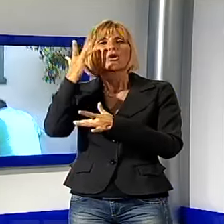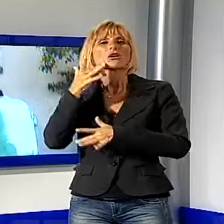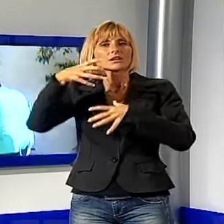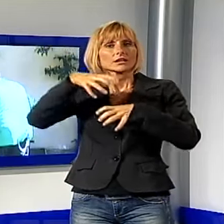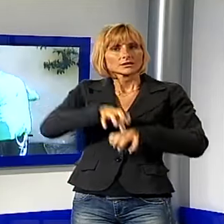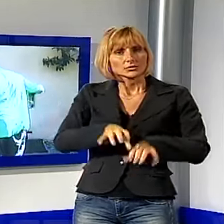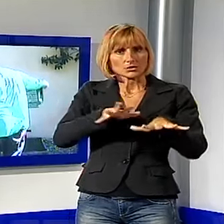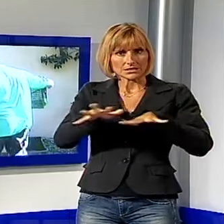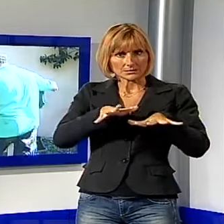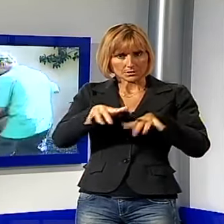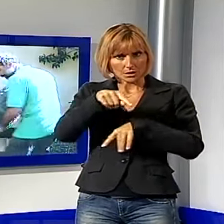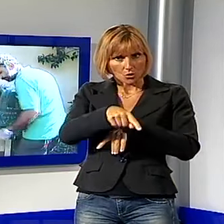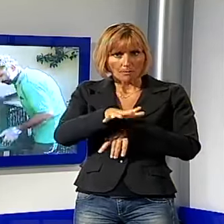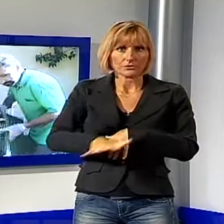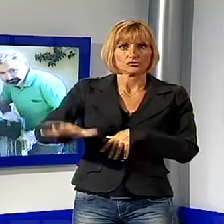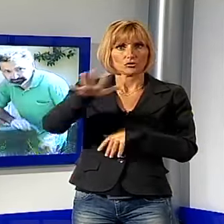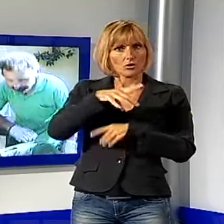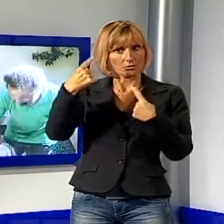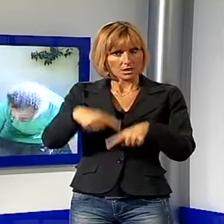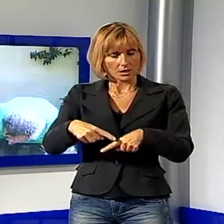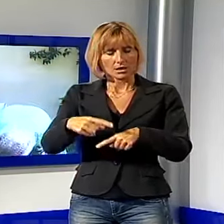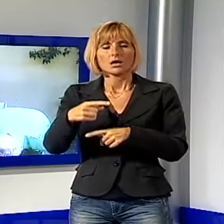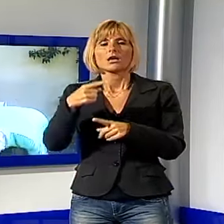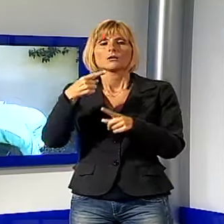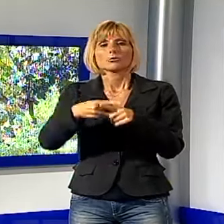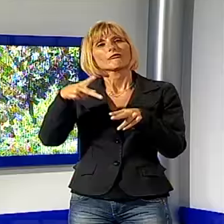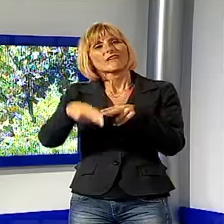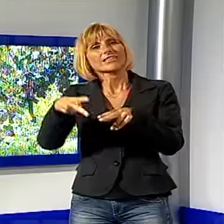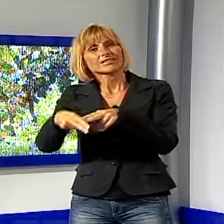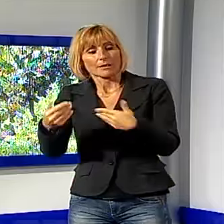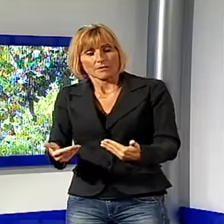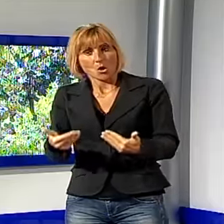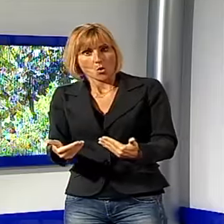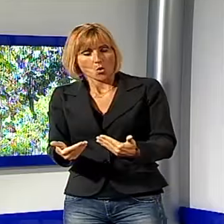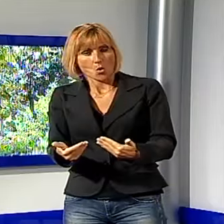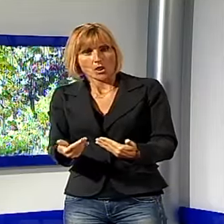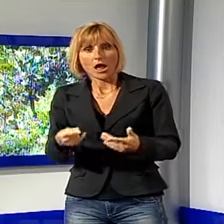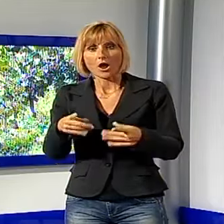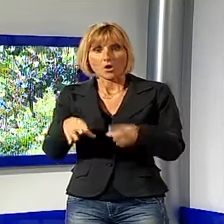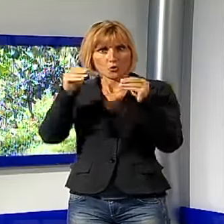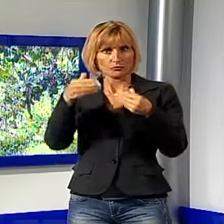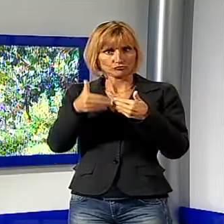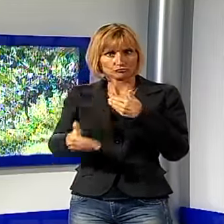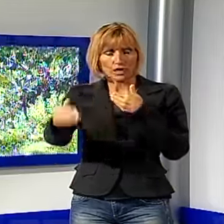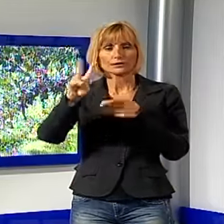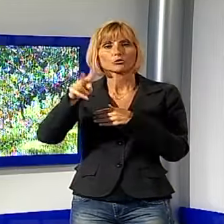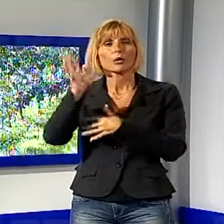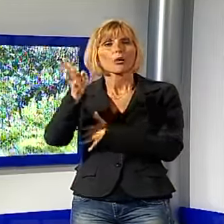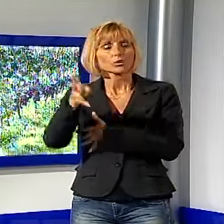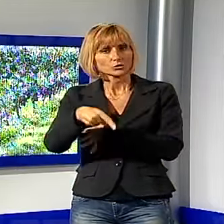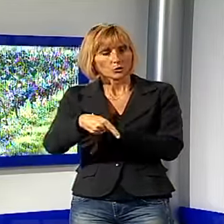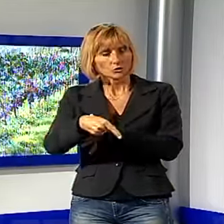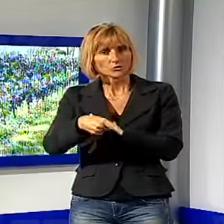anche sismico della nostra zona e con la vendemmia in corso, proprio ora, la vendemmia 2014,